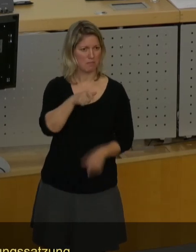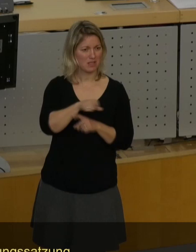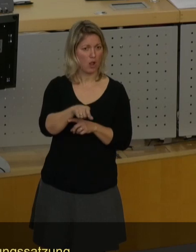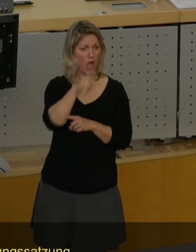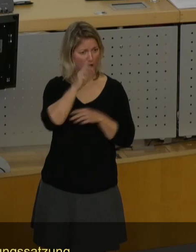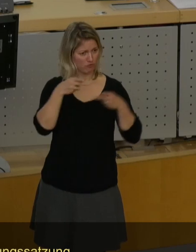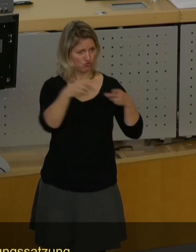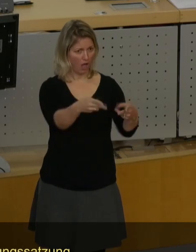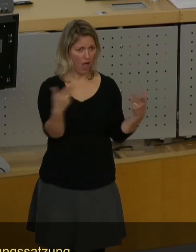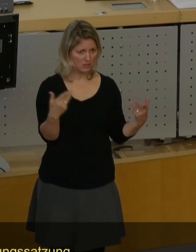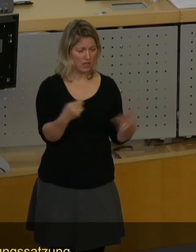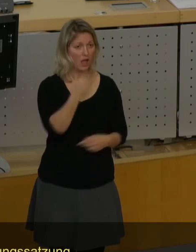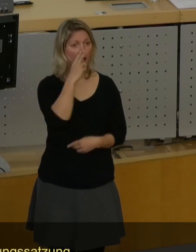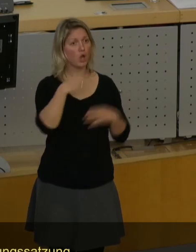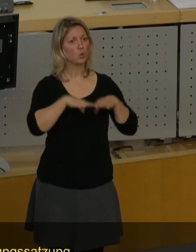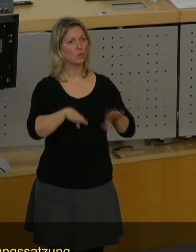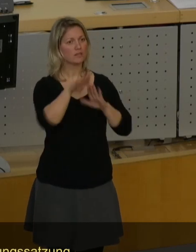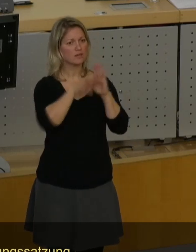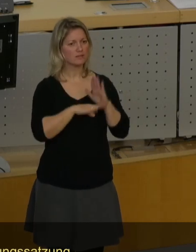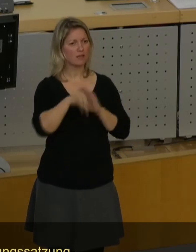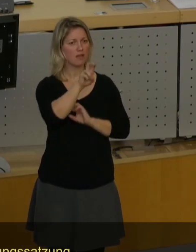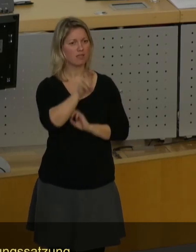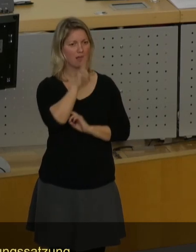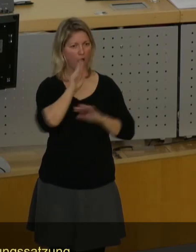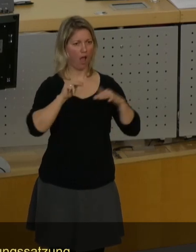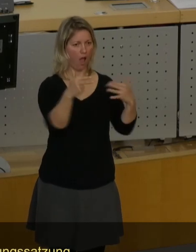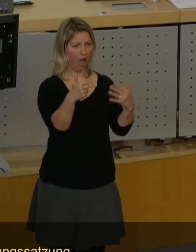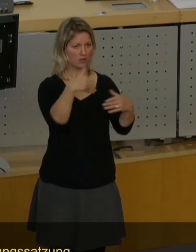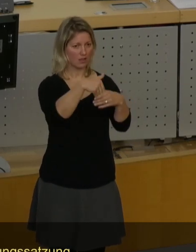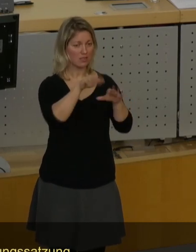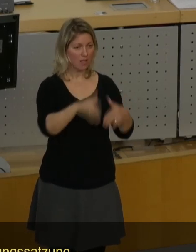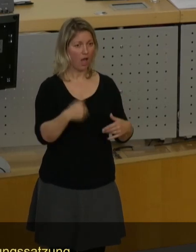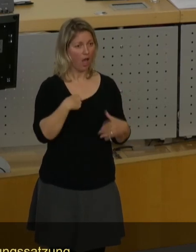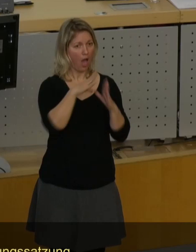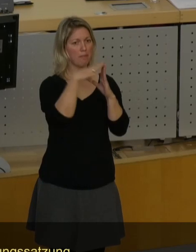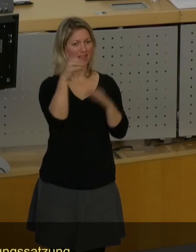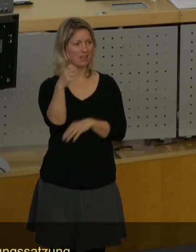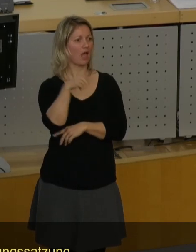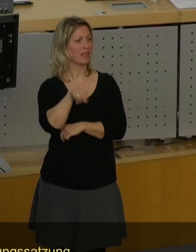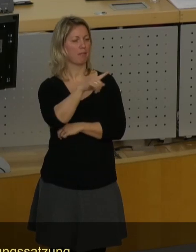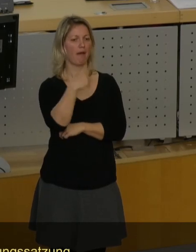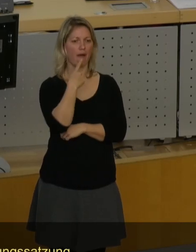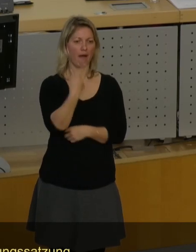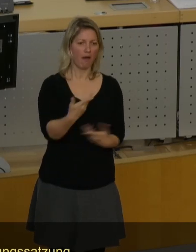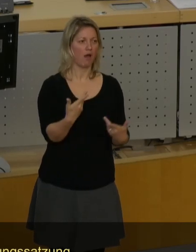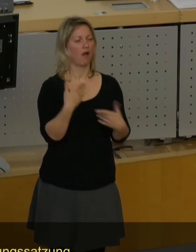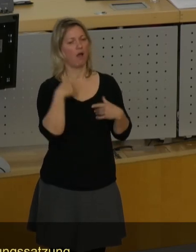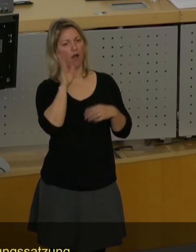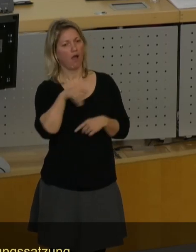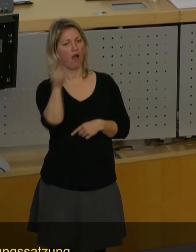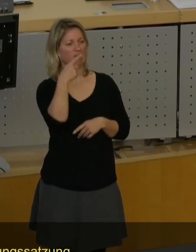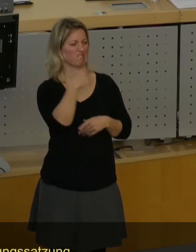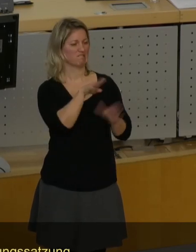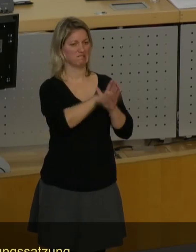gegründet nach dem Grundgesetz Artikel 8. Aber nein, Pegida wird immer wieder von Ihnen runtergemacht.